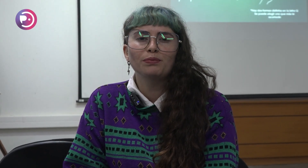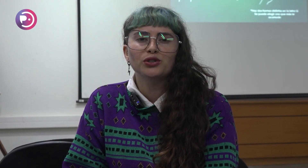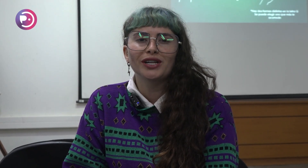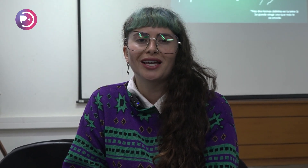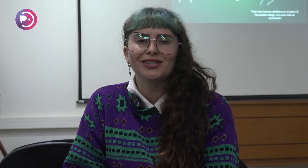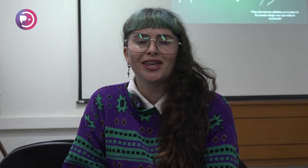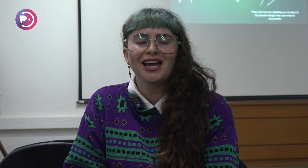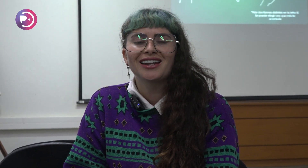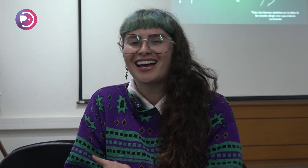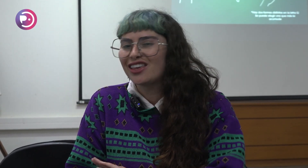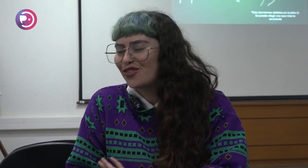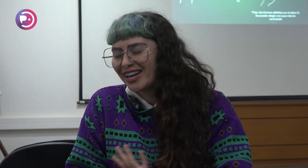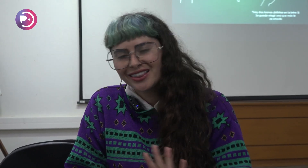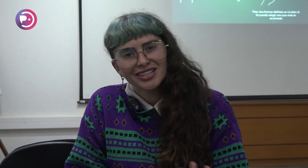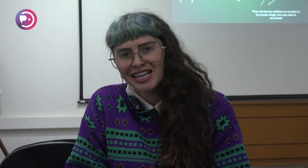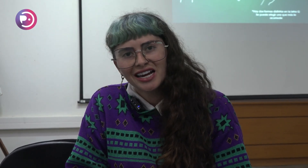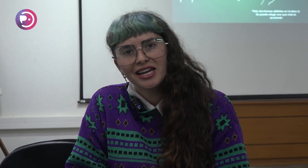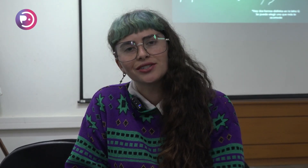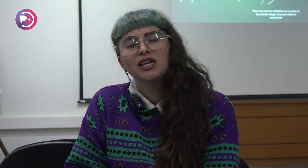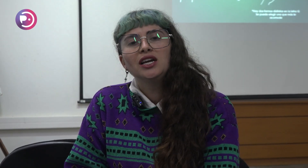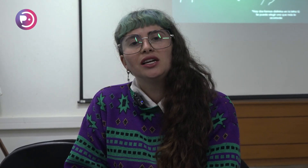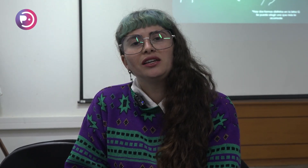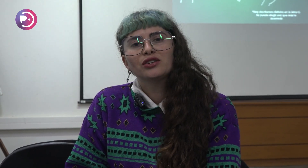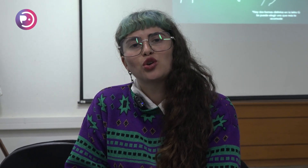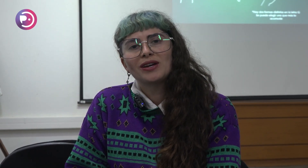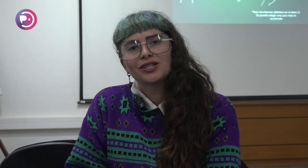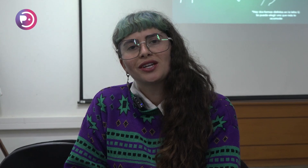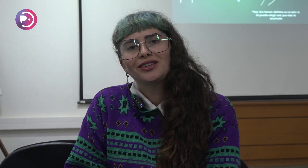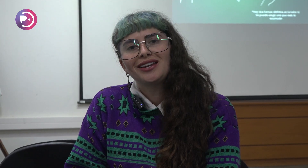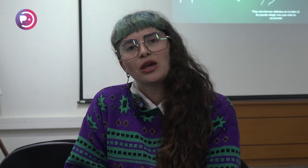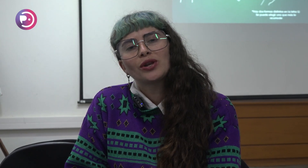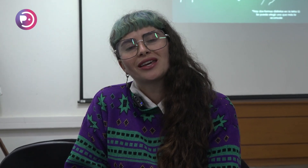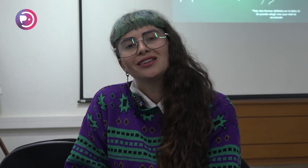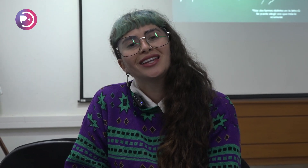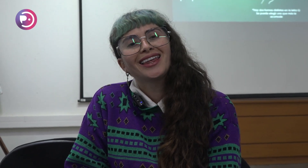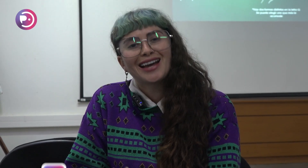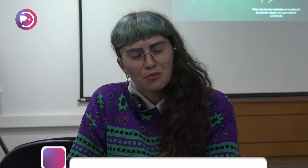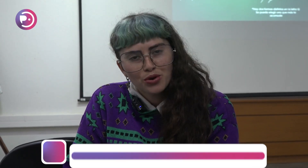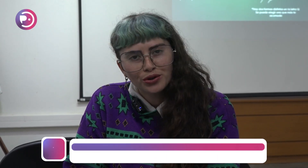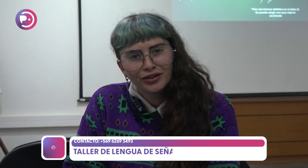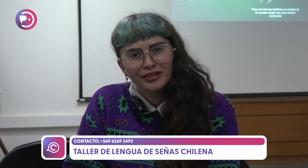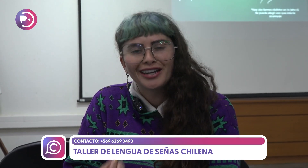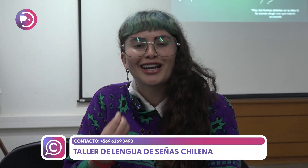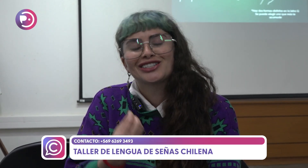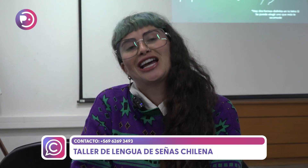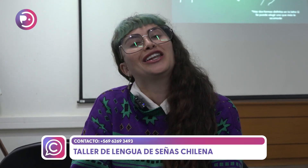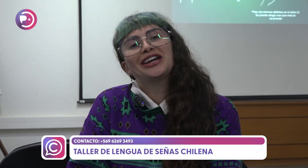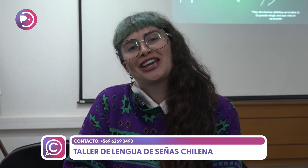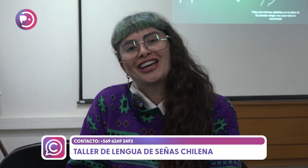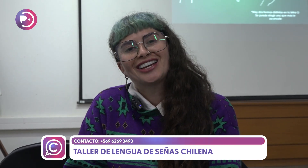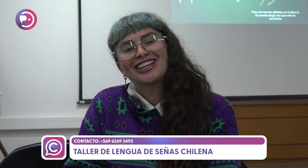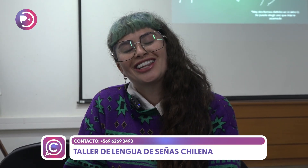personas que se dedican a diferentes áreas. Y eso me hace sentir que hay un agente de cambio en esa área que desarrollan.